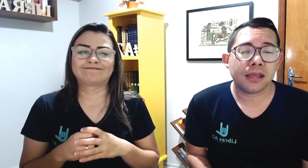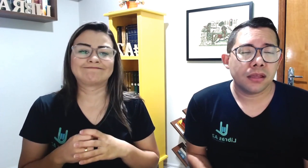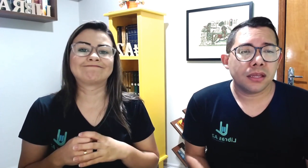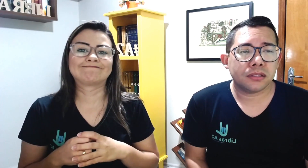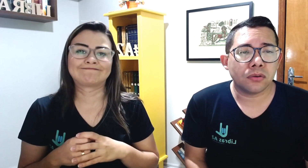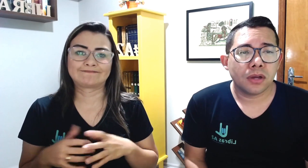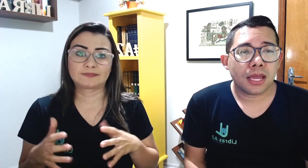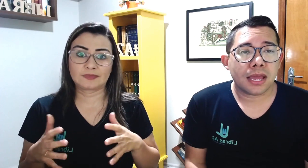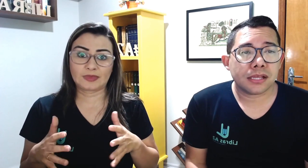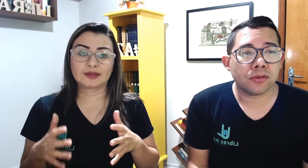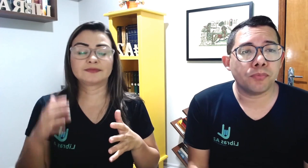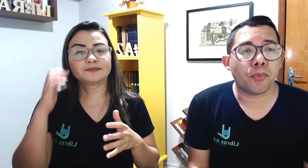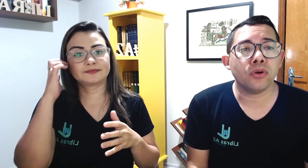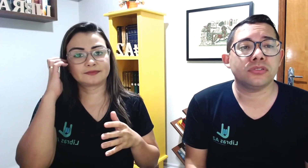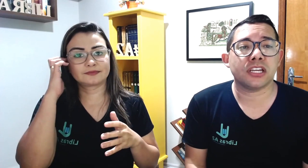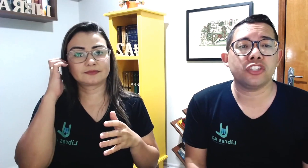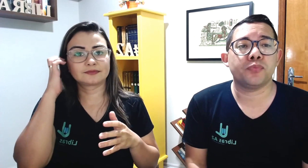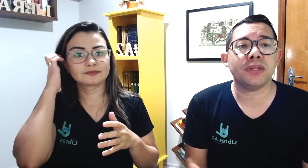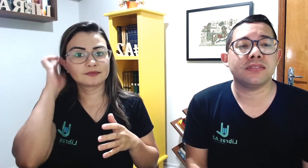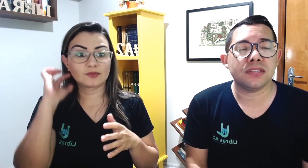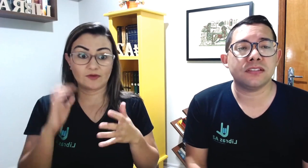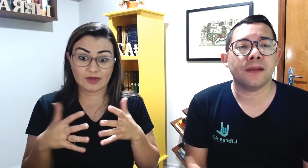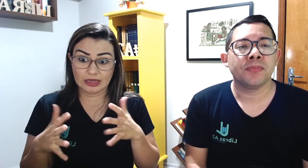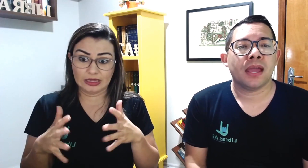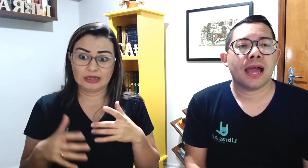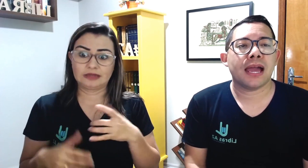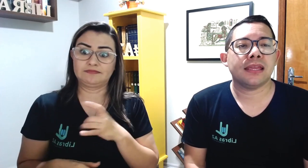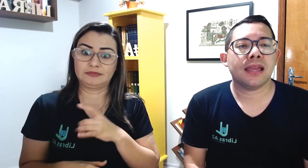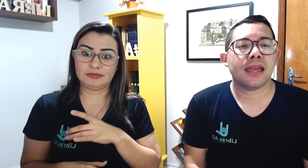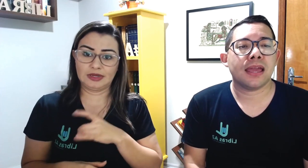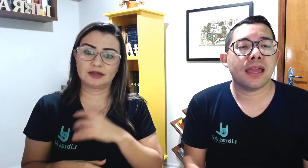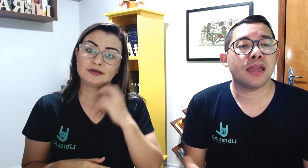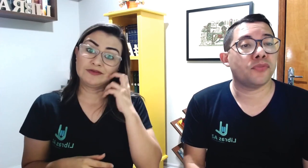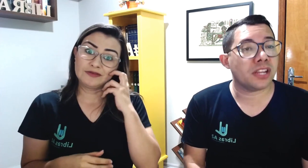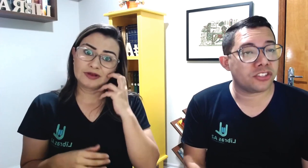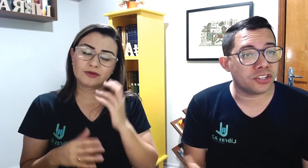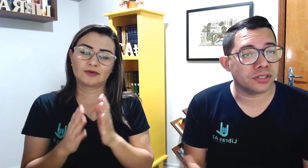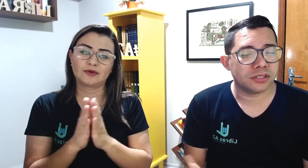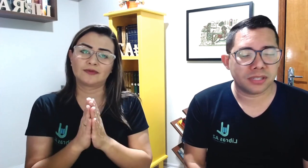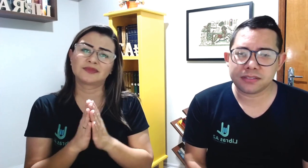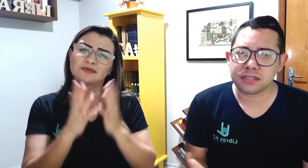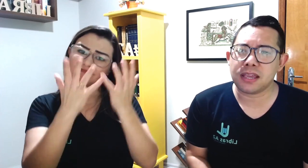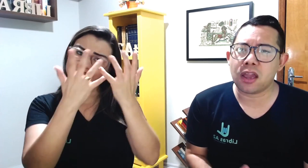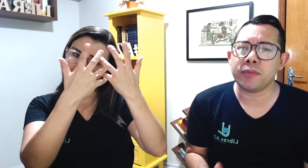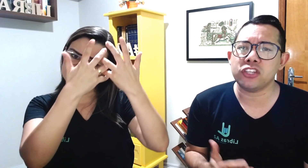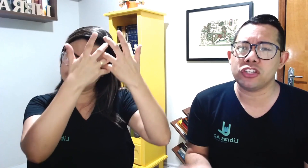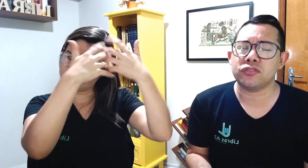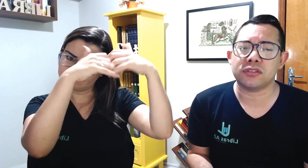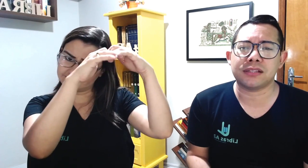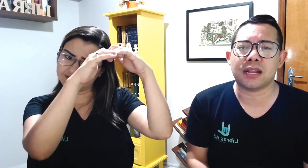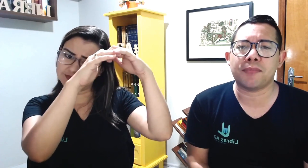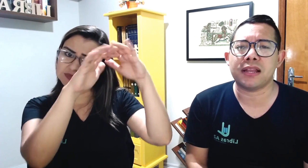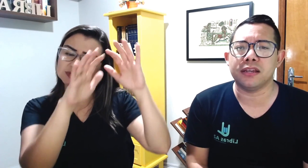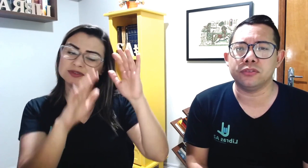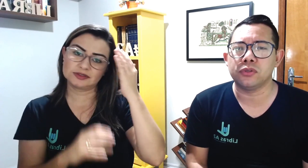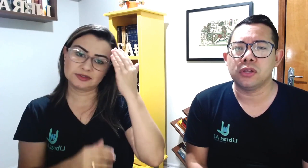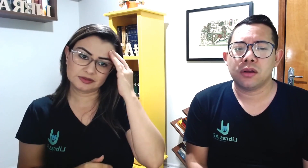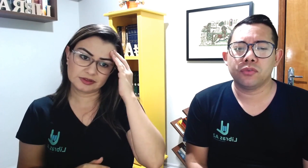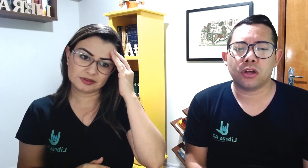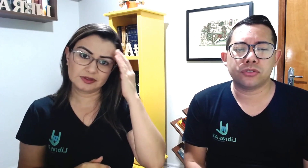Então, são pontos que a gente precisa refletir, se realmente isso está atrapalhando o nosso